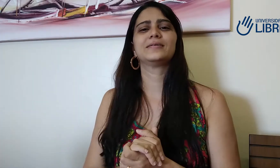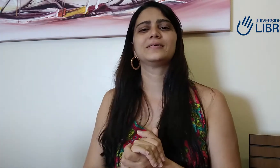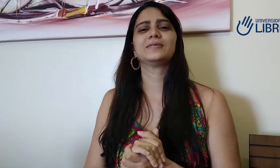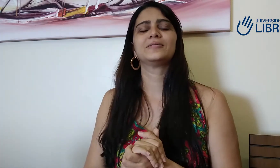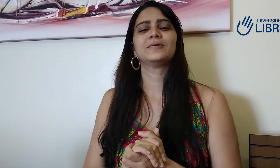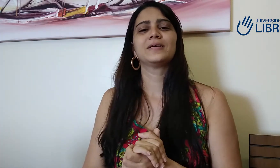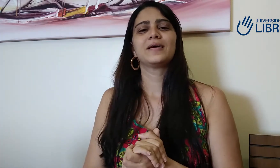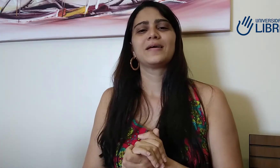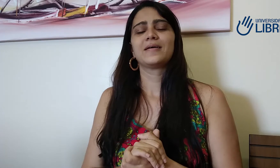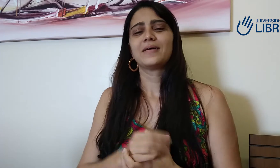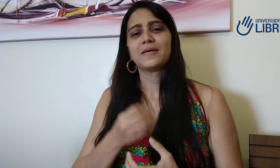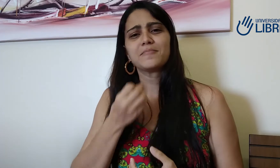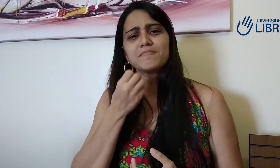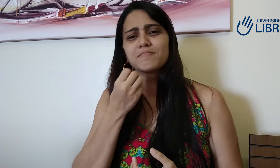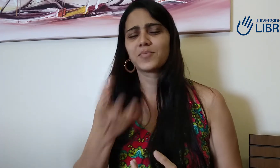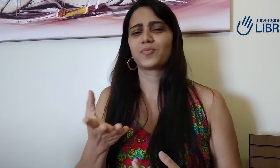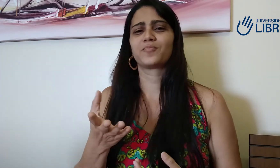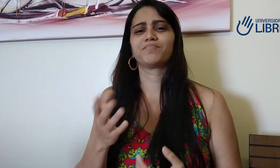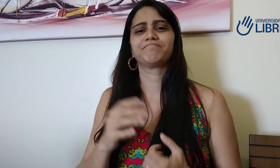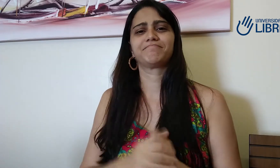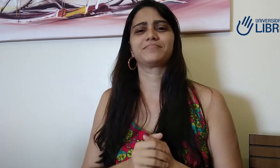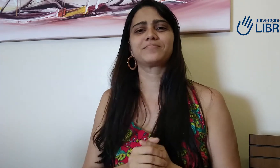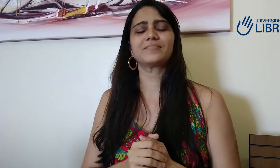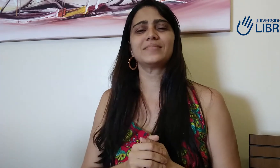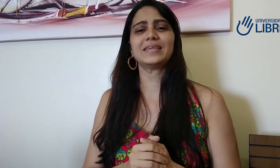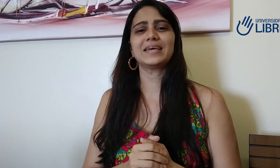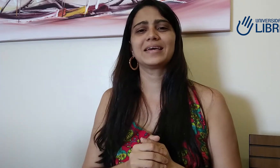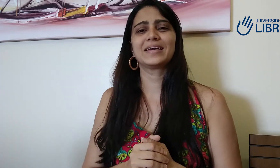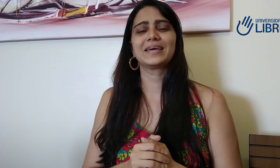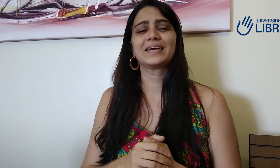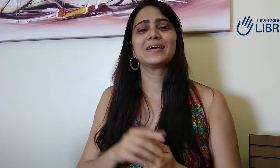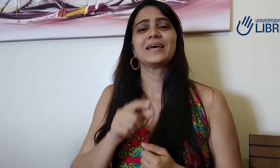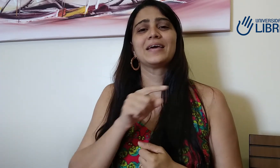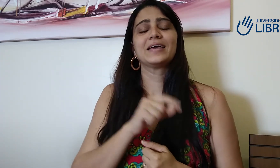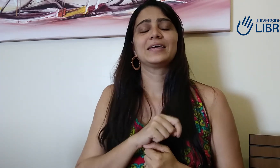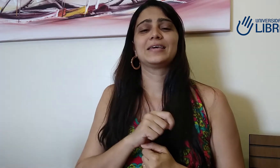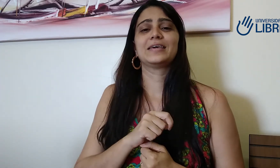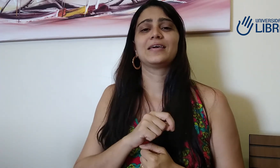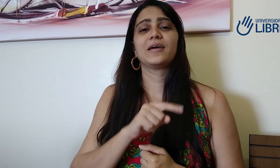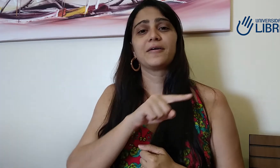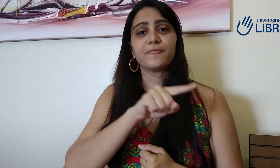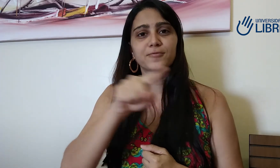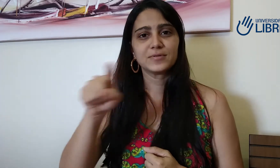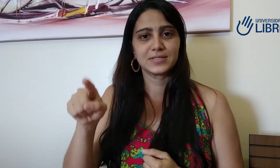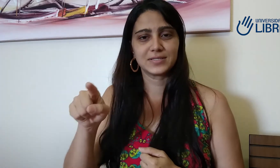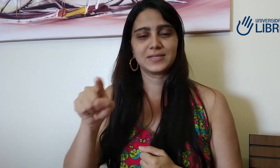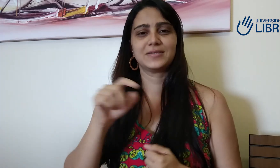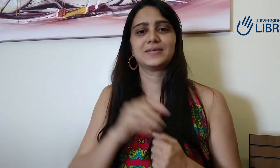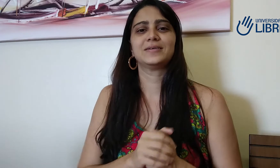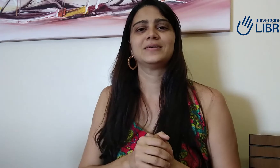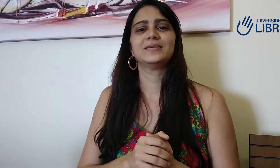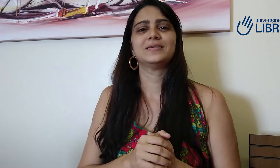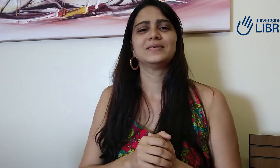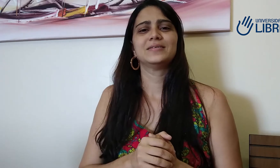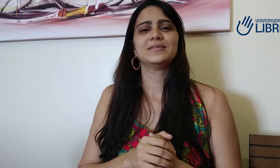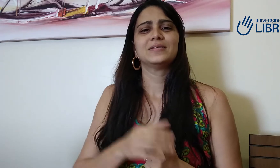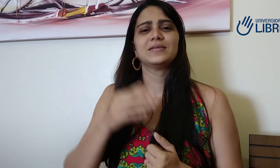esse método, meus treinos, né, como é eu estava fazendo, interagindo aqui, foi muito bom. E,